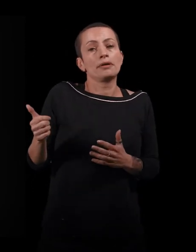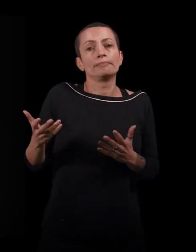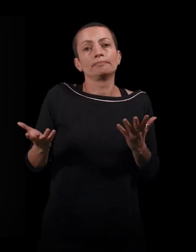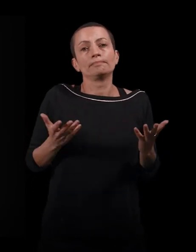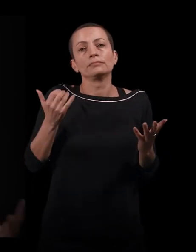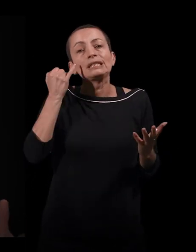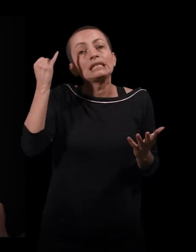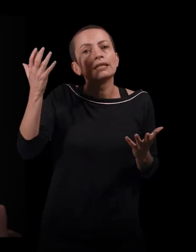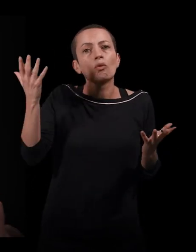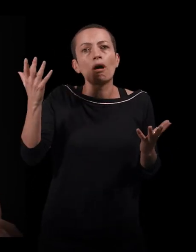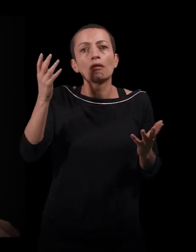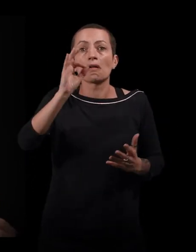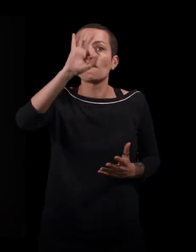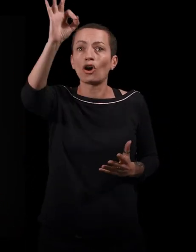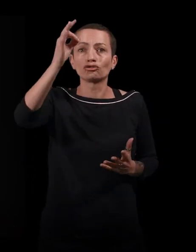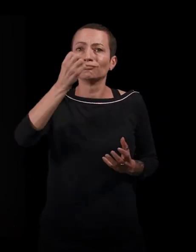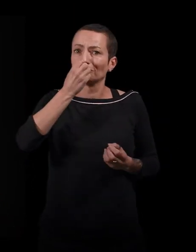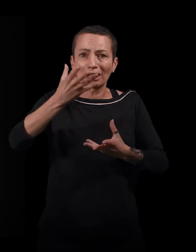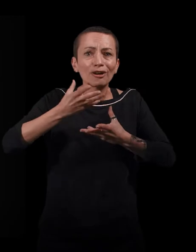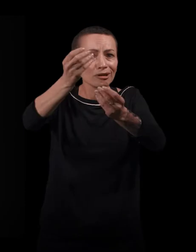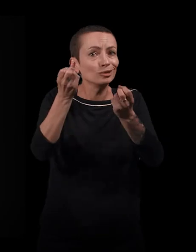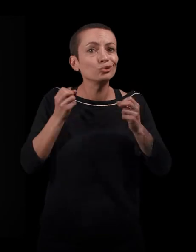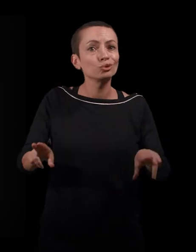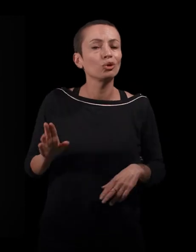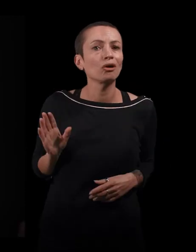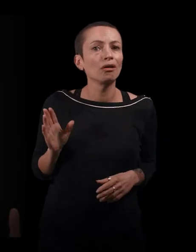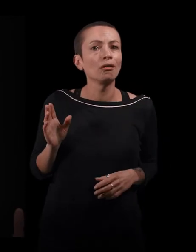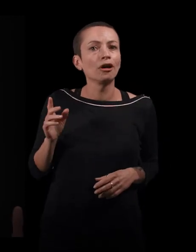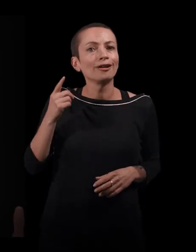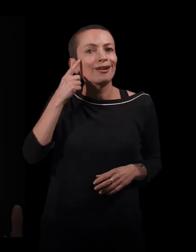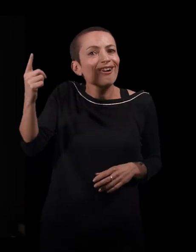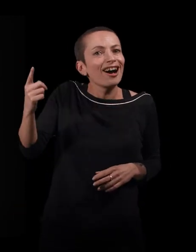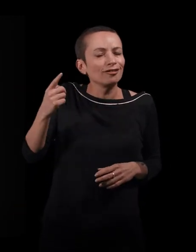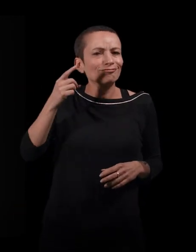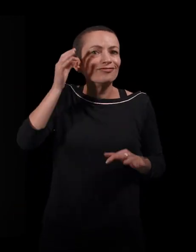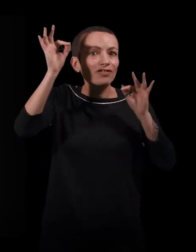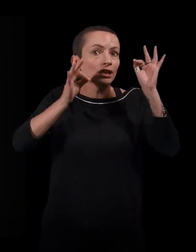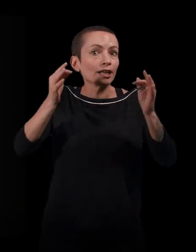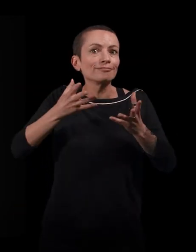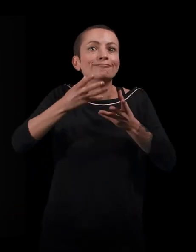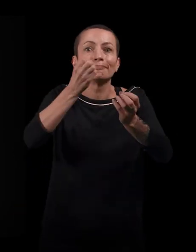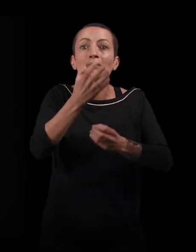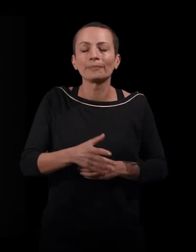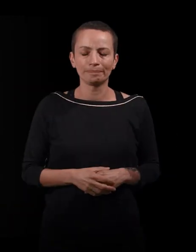Elle a l'idée qu'elle va être bien accueillie en France. Elle cultive ce fantasme-là. Il y un troisième